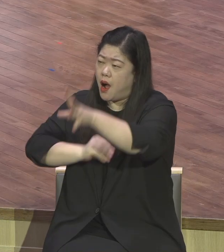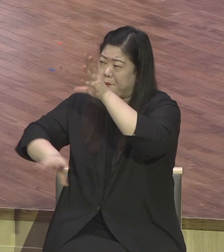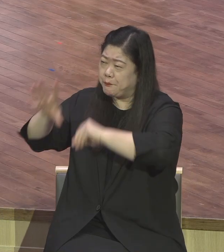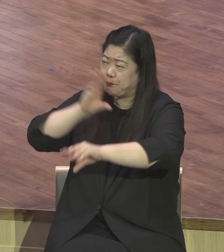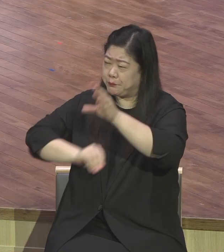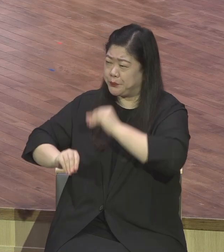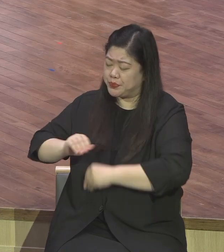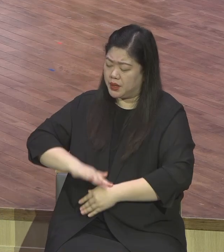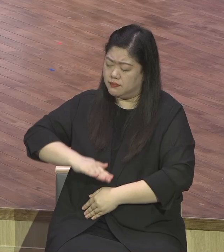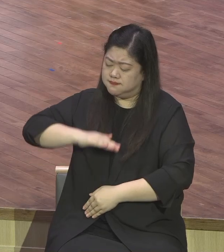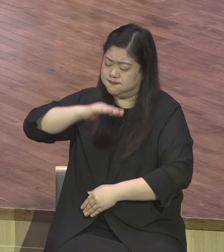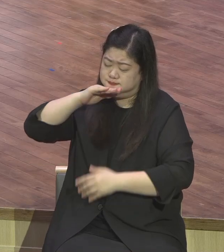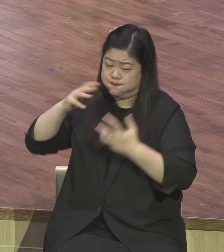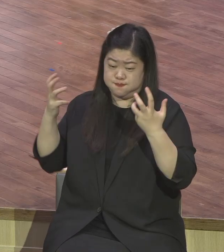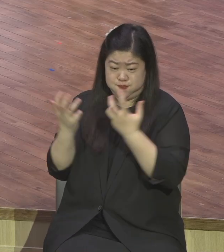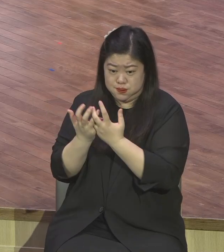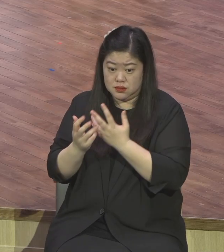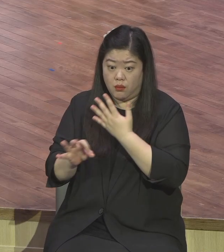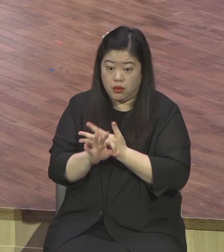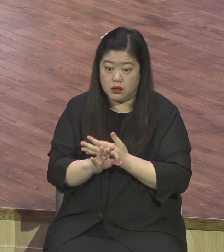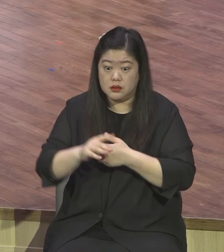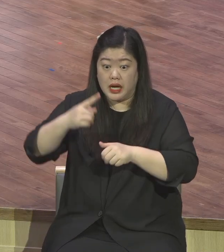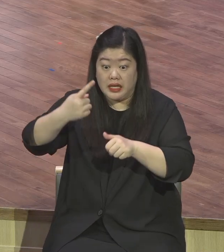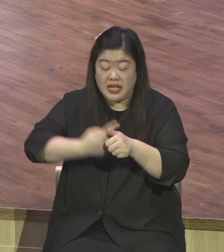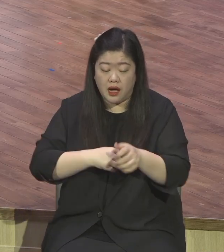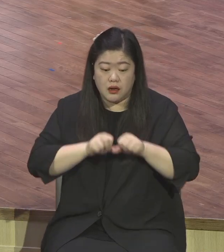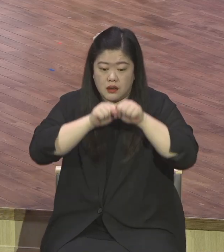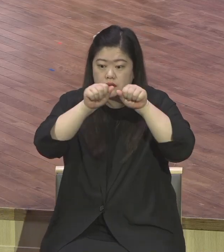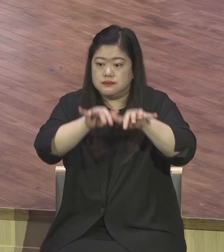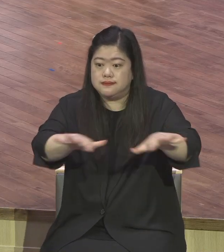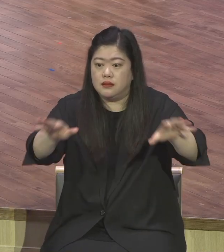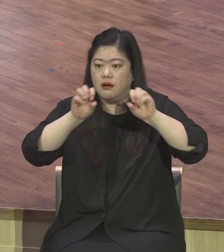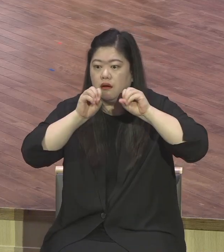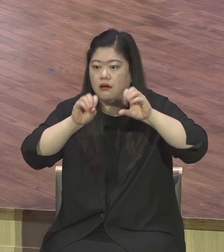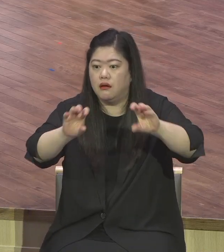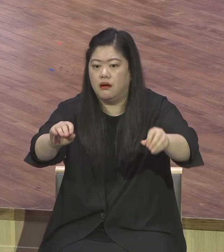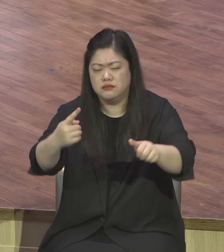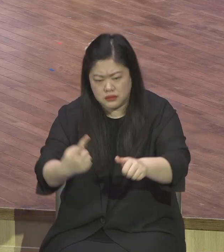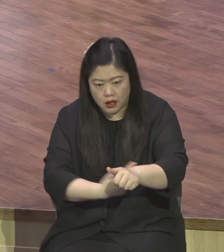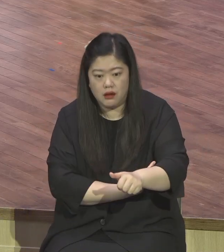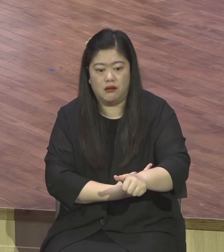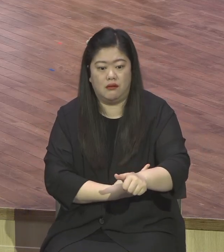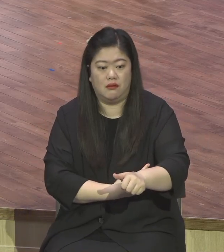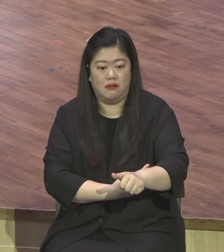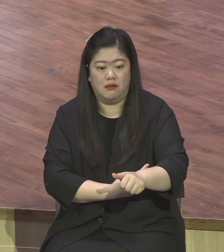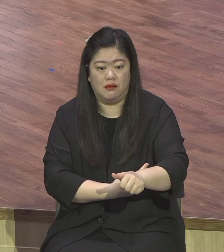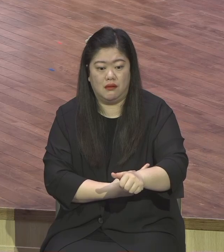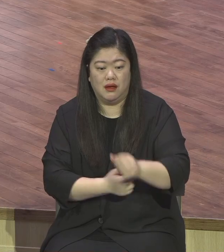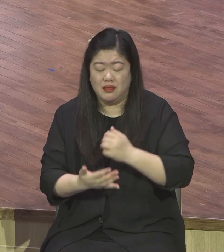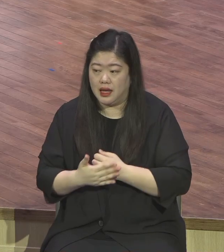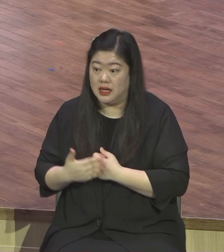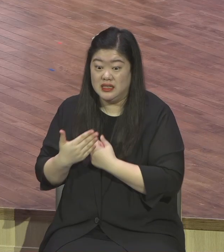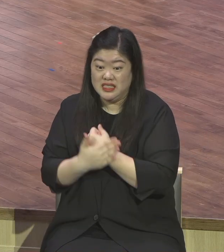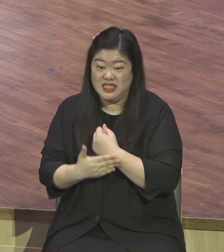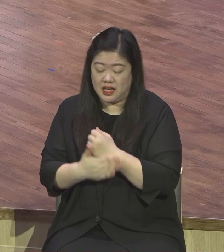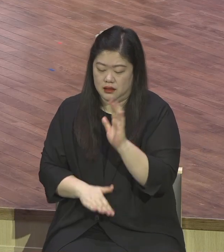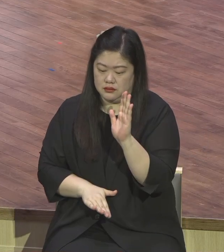기쁨을 누리시기 바랍니다 이번에도 새가족 초청을 할 수 있는 교회가 기회를 주었습니다 여러분이 평소 때 전도하기 어려운 분들